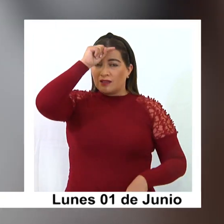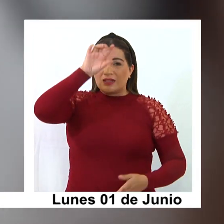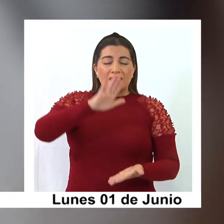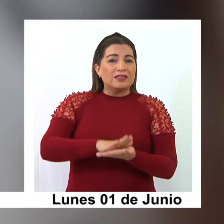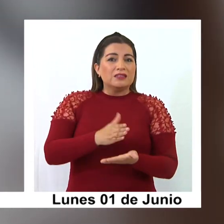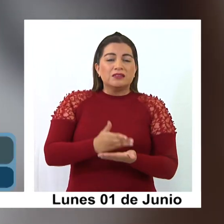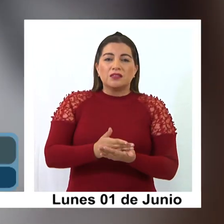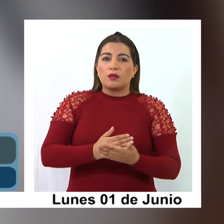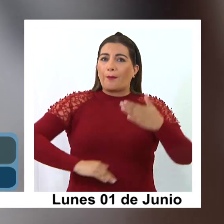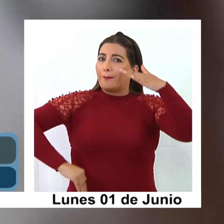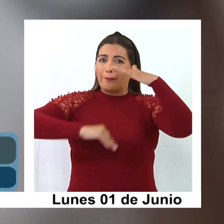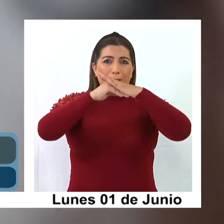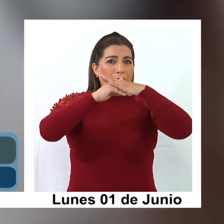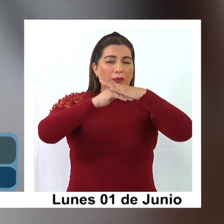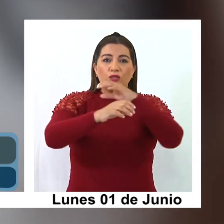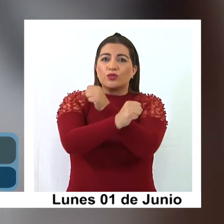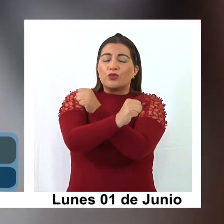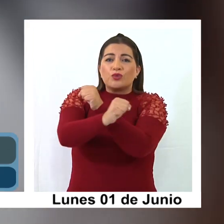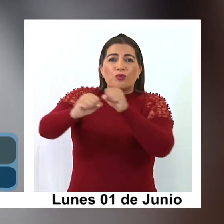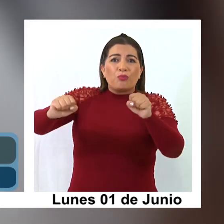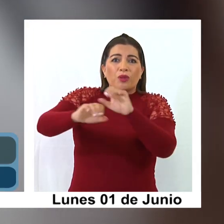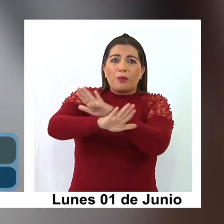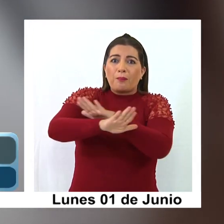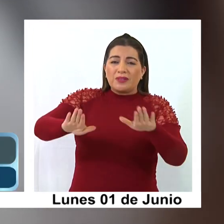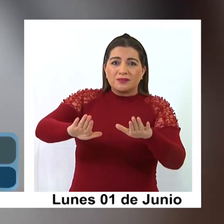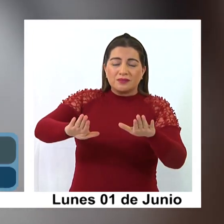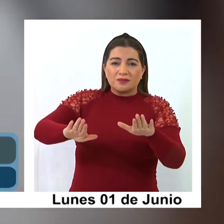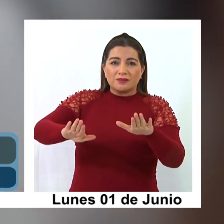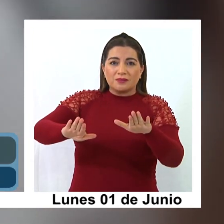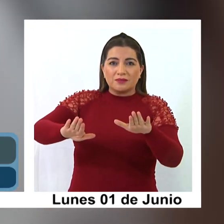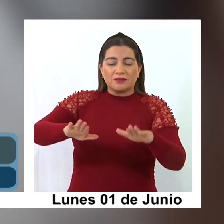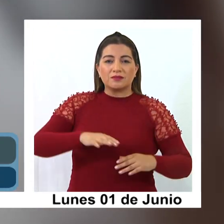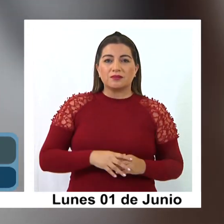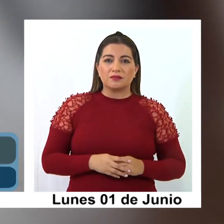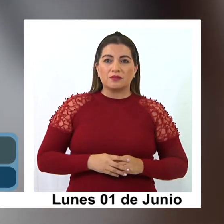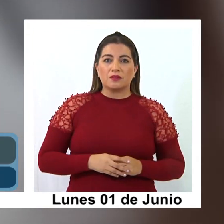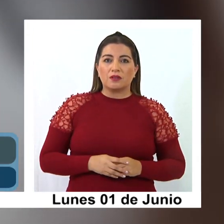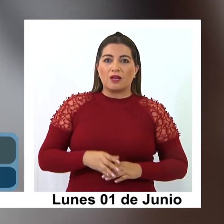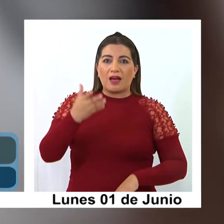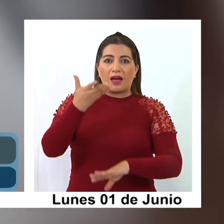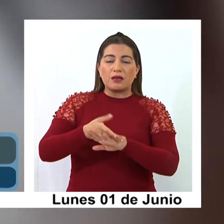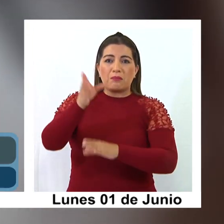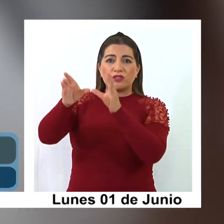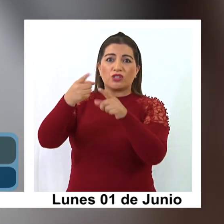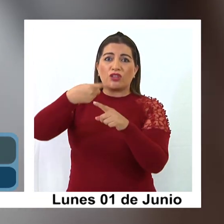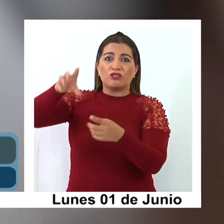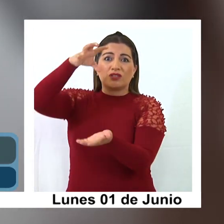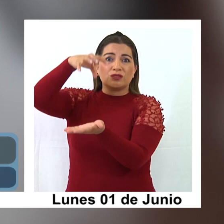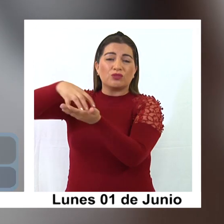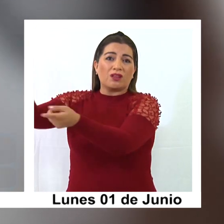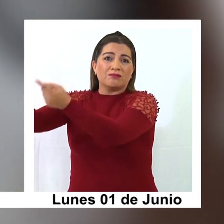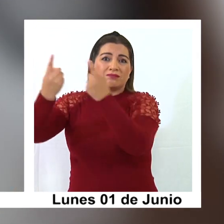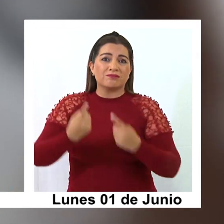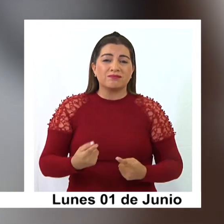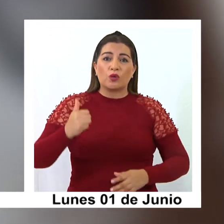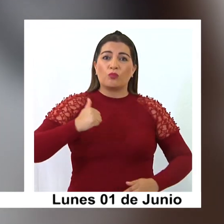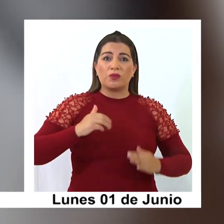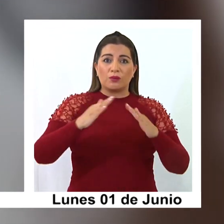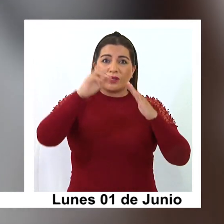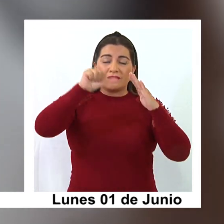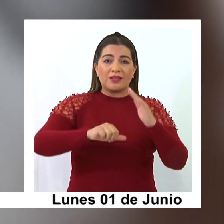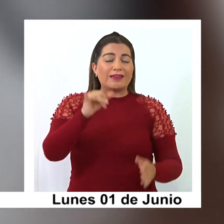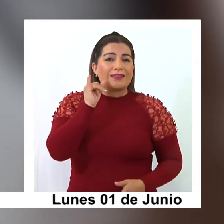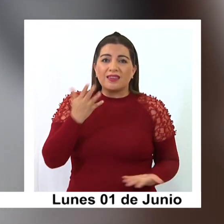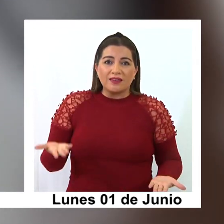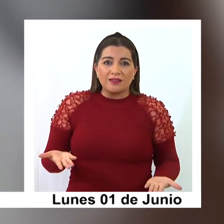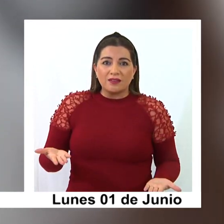sanitario está al tope, no podemos más. Entonces, que llegue gente de afuera a hacer cuarentena en nuestra región